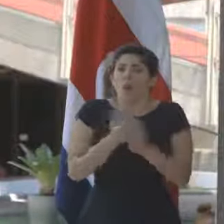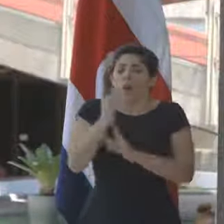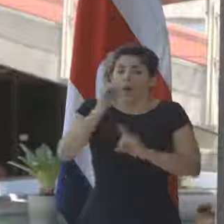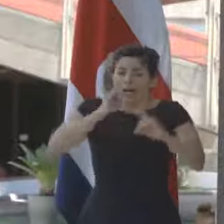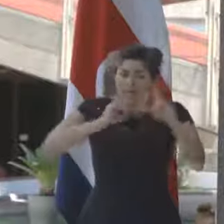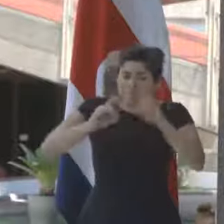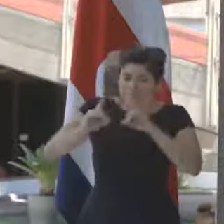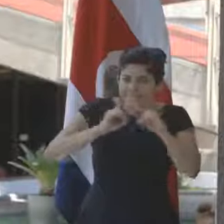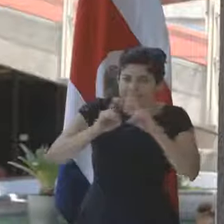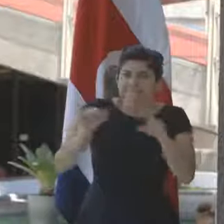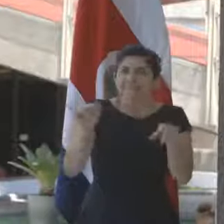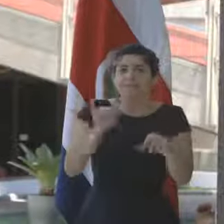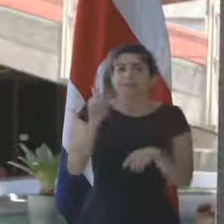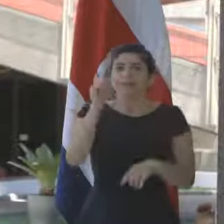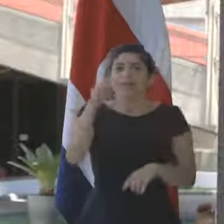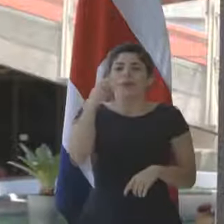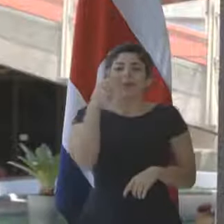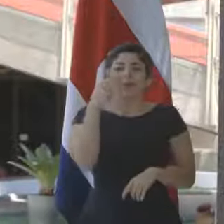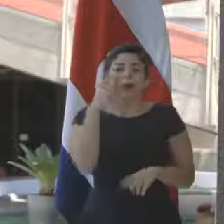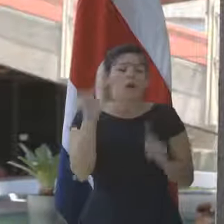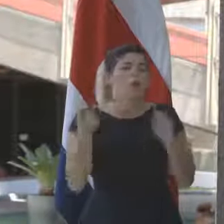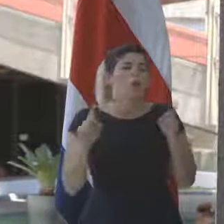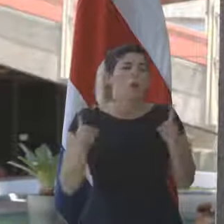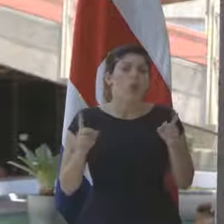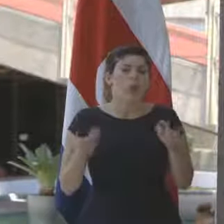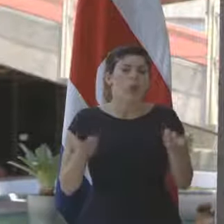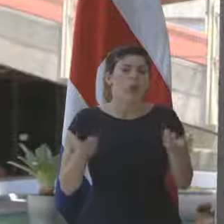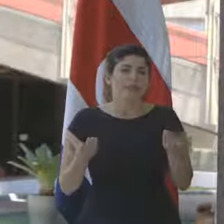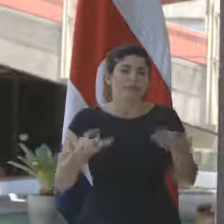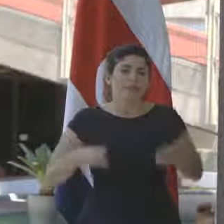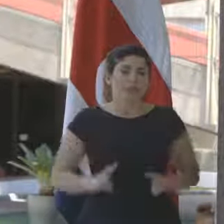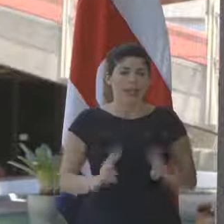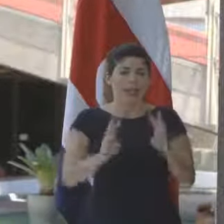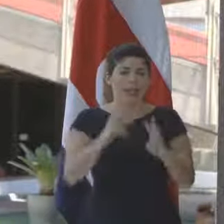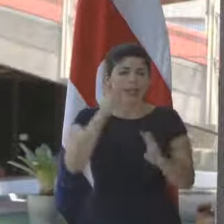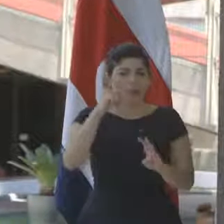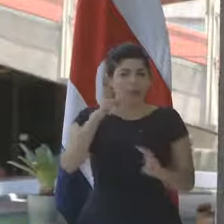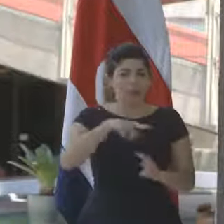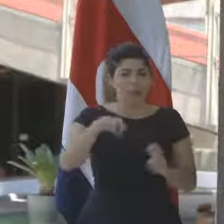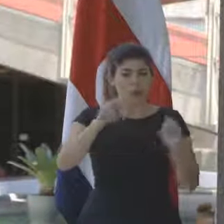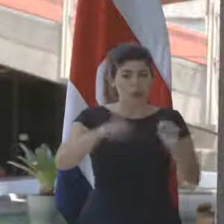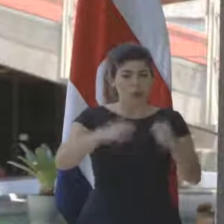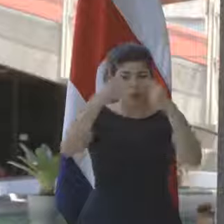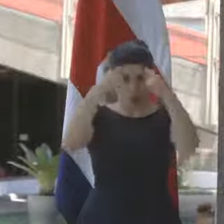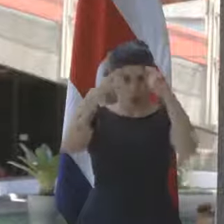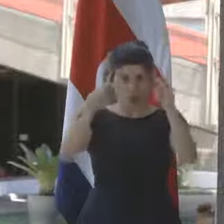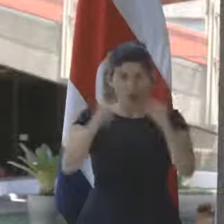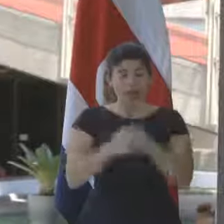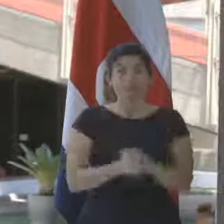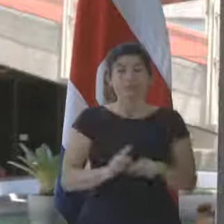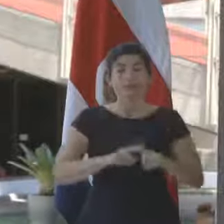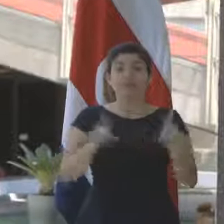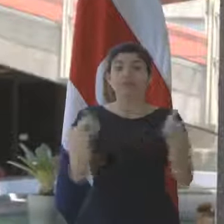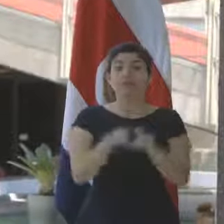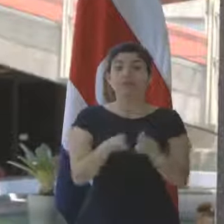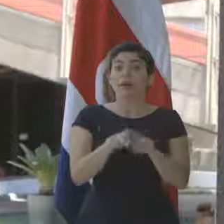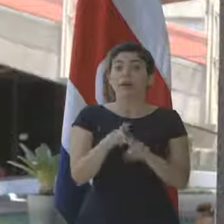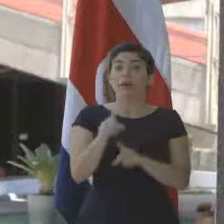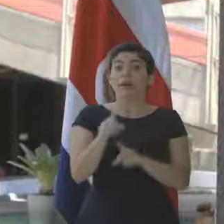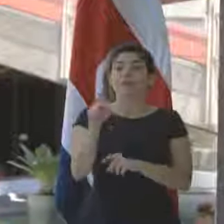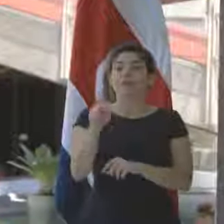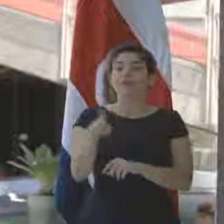y habrá que ver oportunamente cuál será el mecanismo para que eso se materialice. Pero también hay que ver